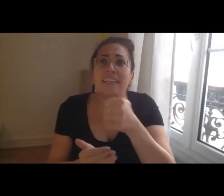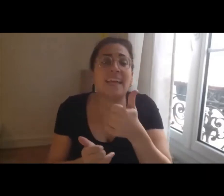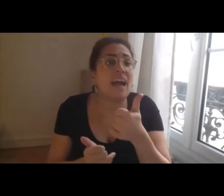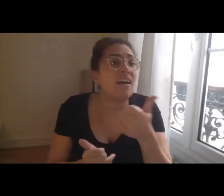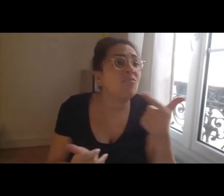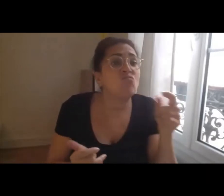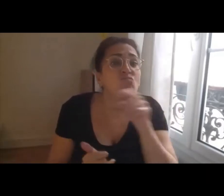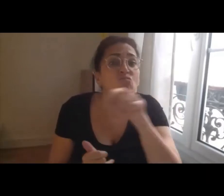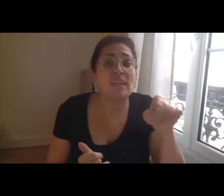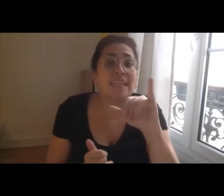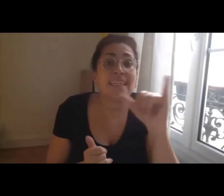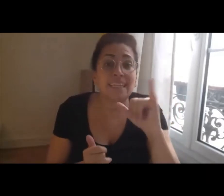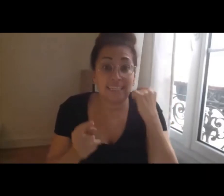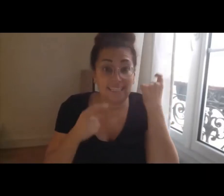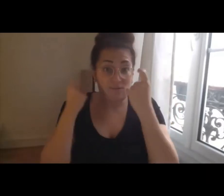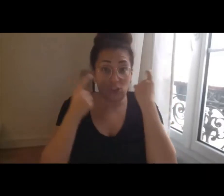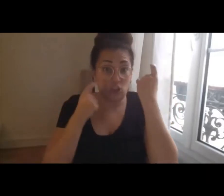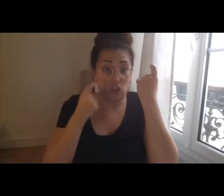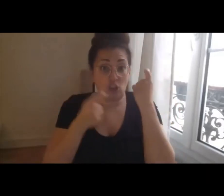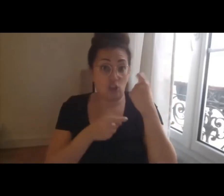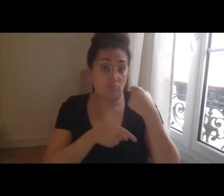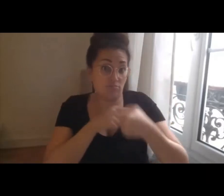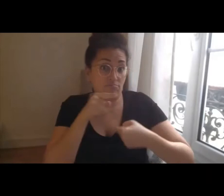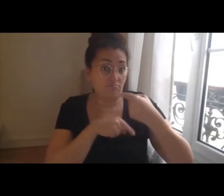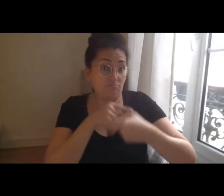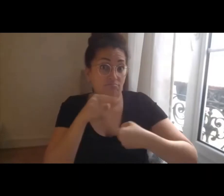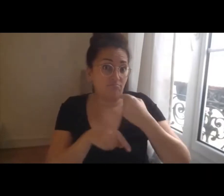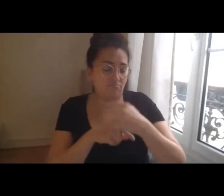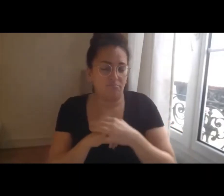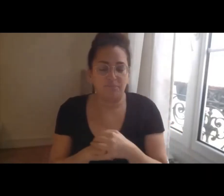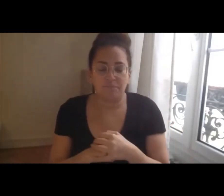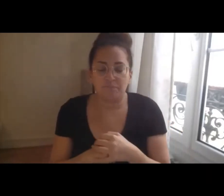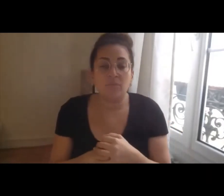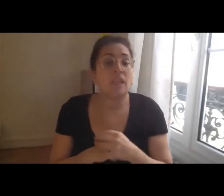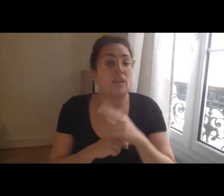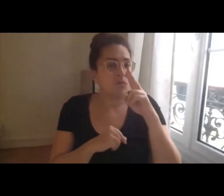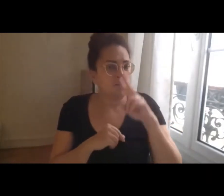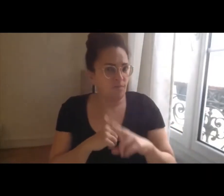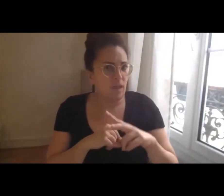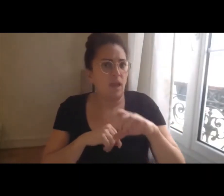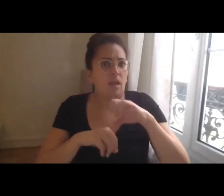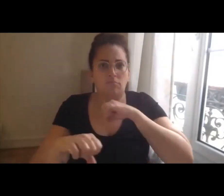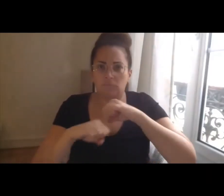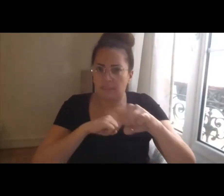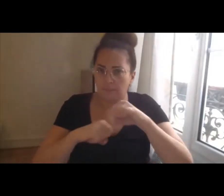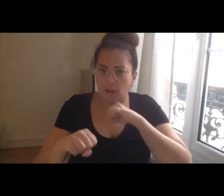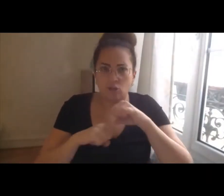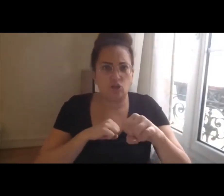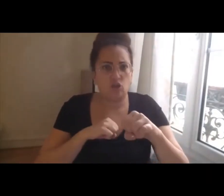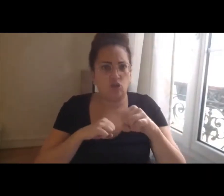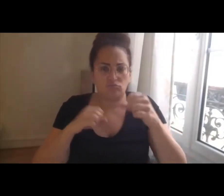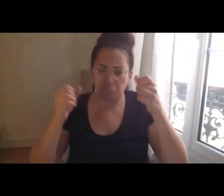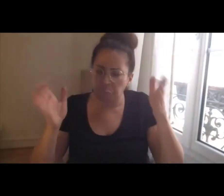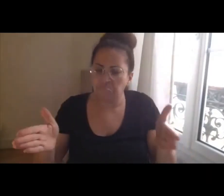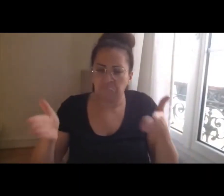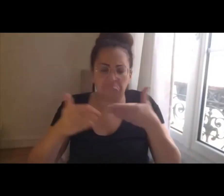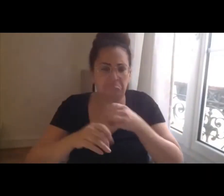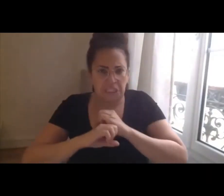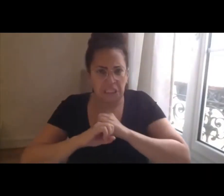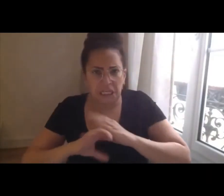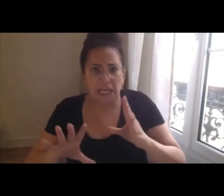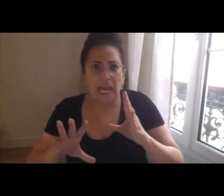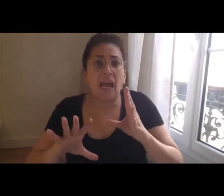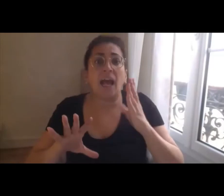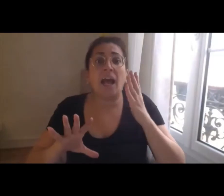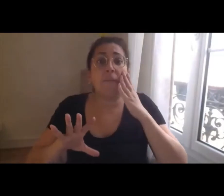Alors, on peut dire aussi qu'à côté de ces démarches très structurées à fort levier que sont ces appels à projet pour